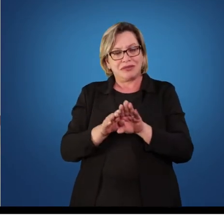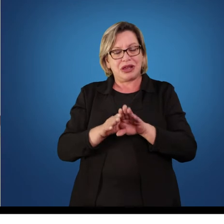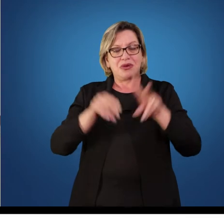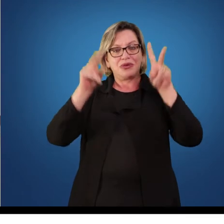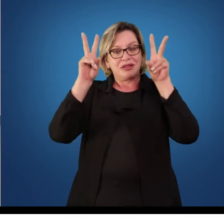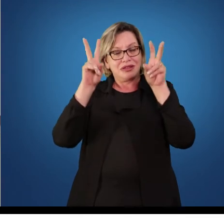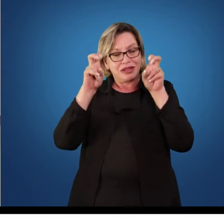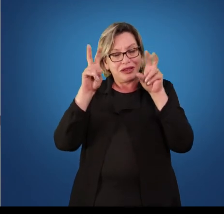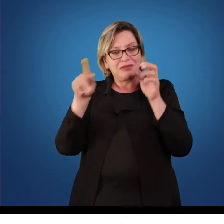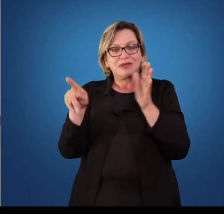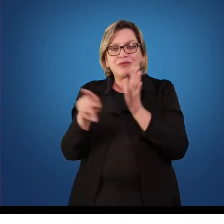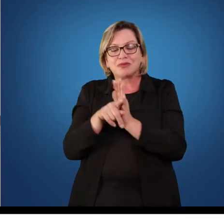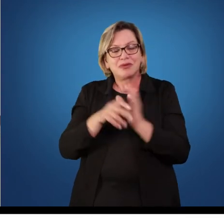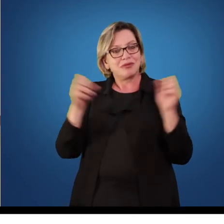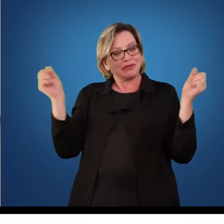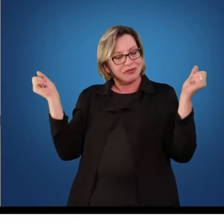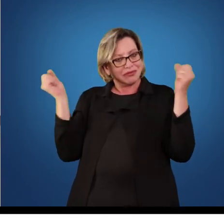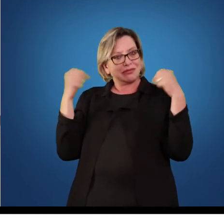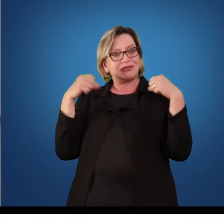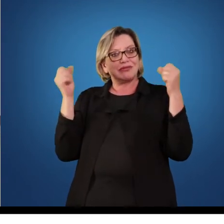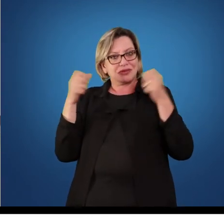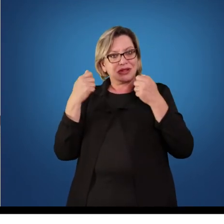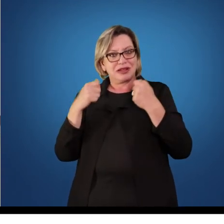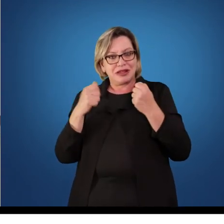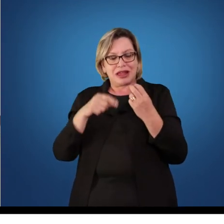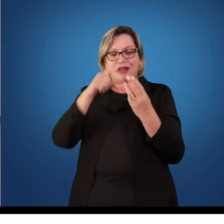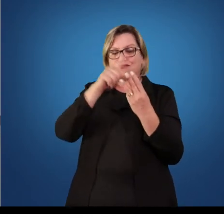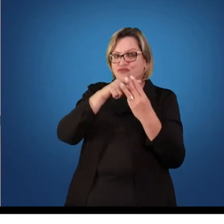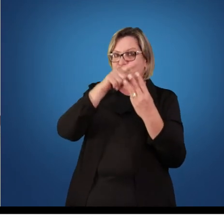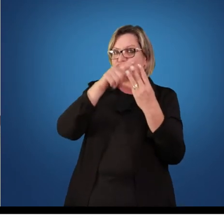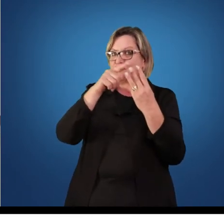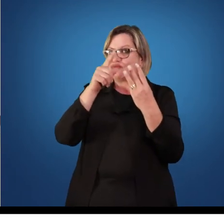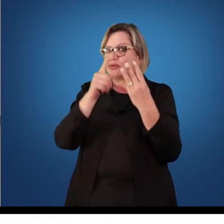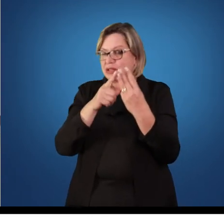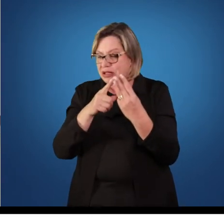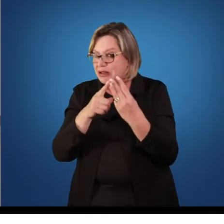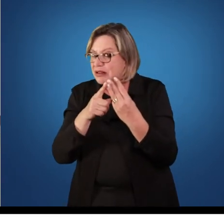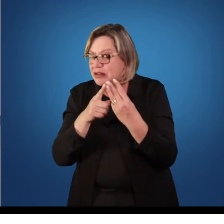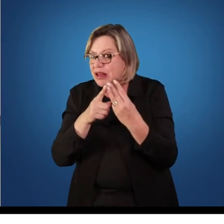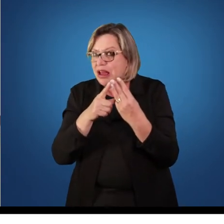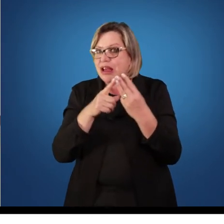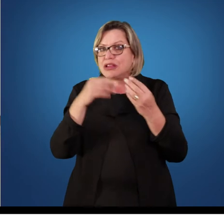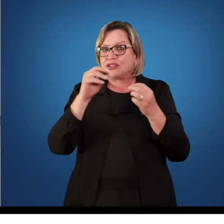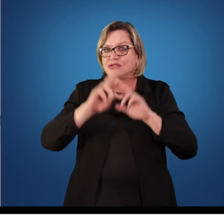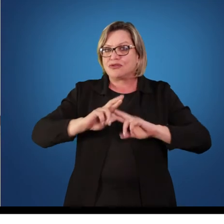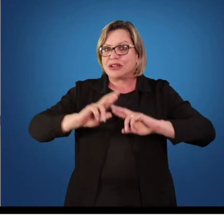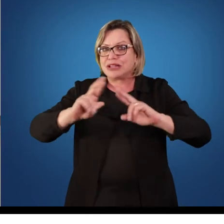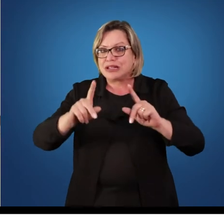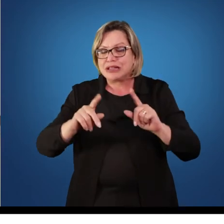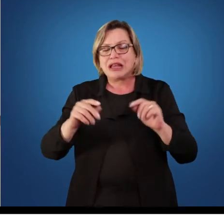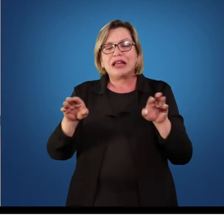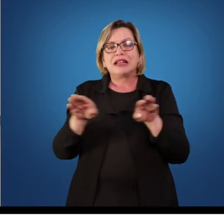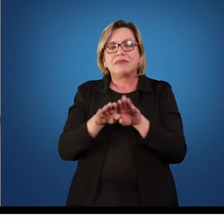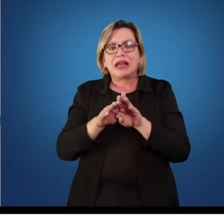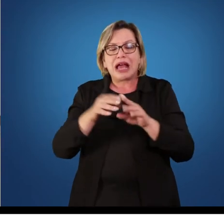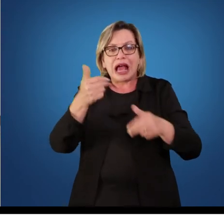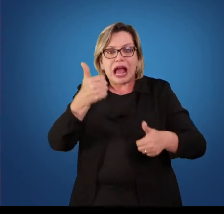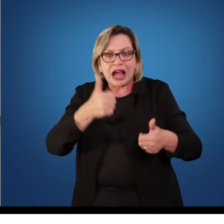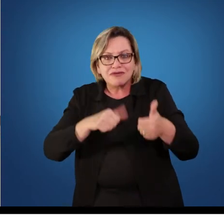educação física devem ser trabalhados em três dimensões, a avaliação também deve se preocupar-se como avaliar